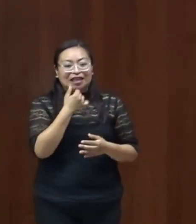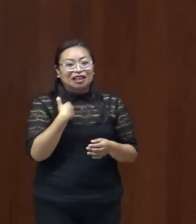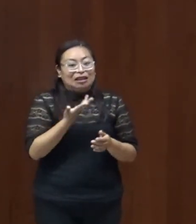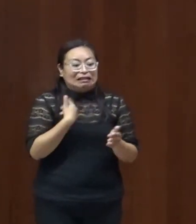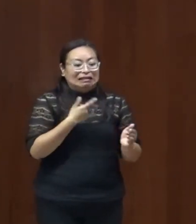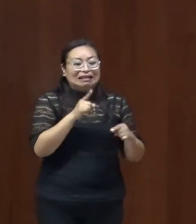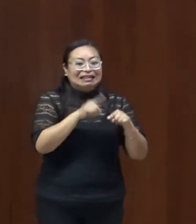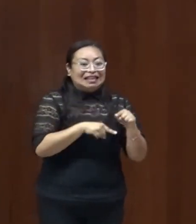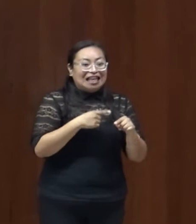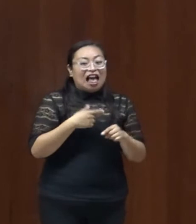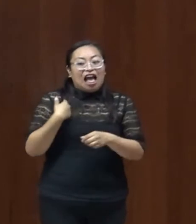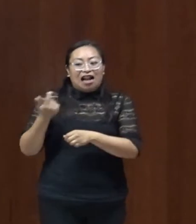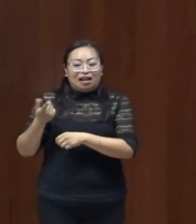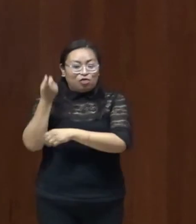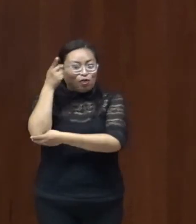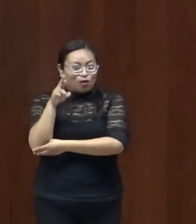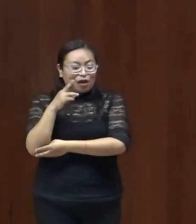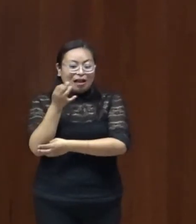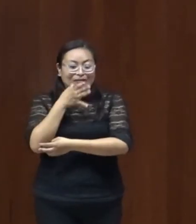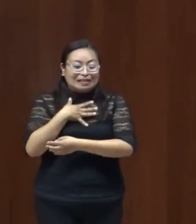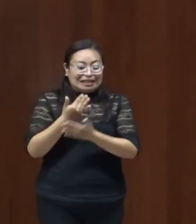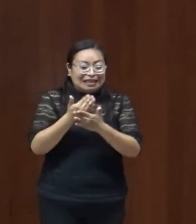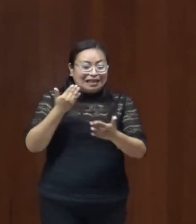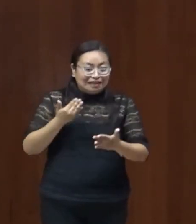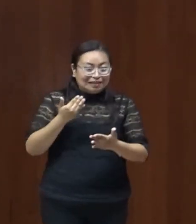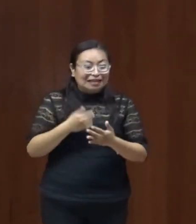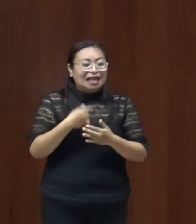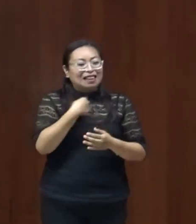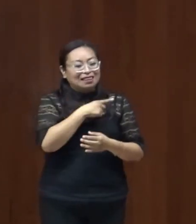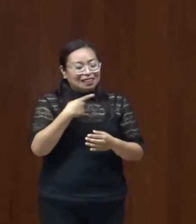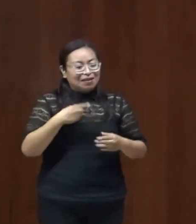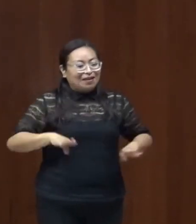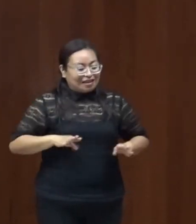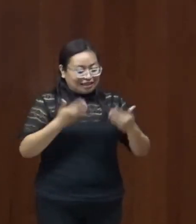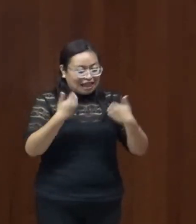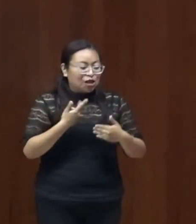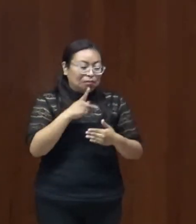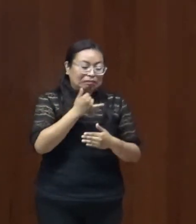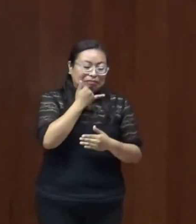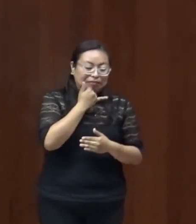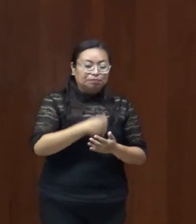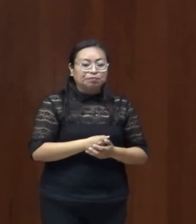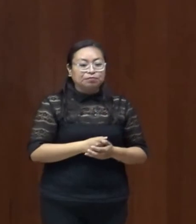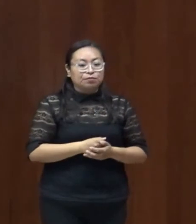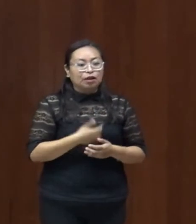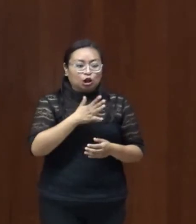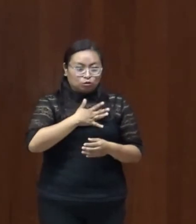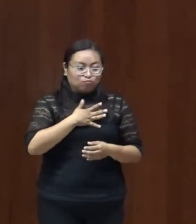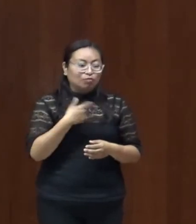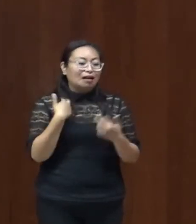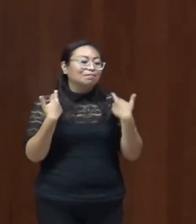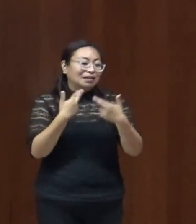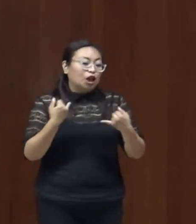ejercicio que nos propuso la doctora Damián disculpenme yo soy seguramente una de las maestras